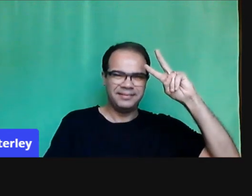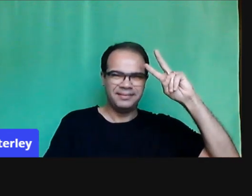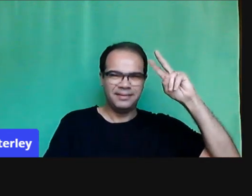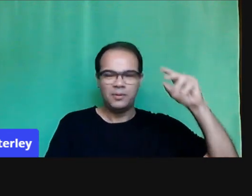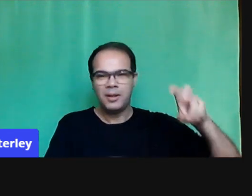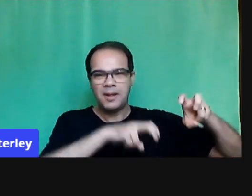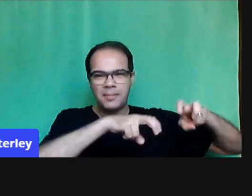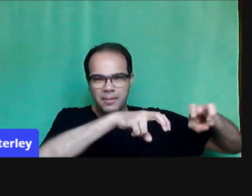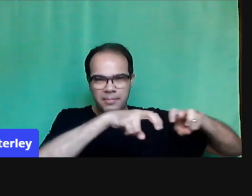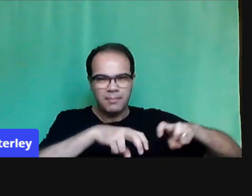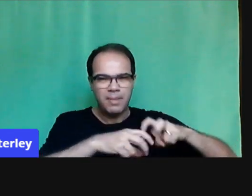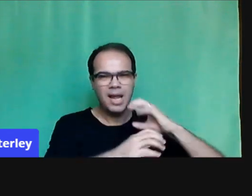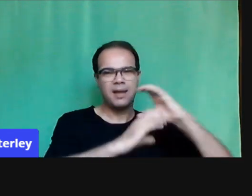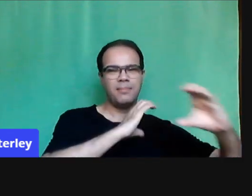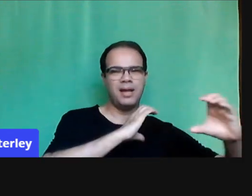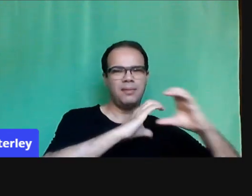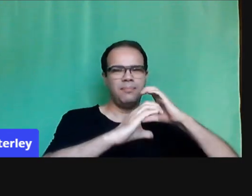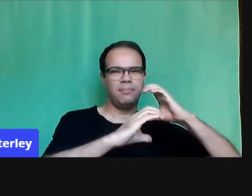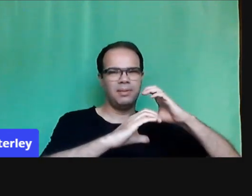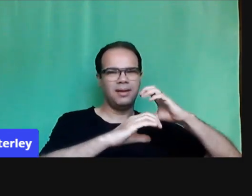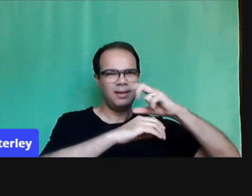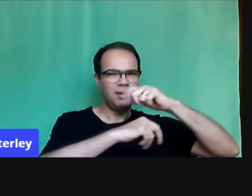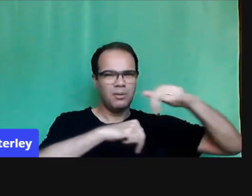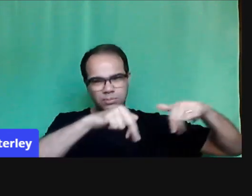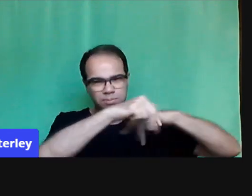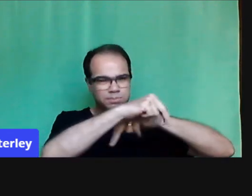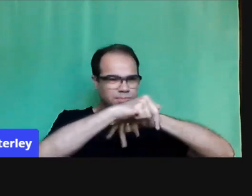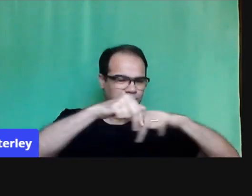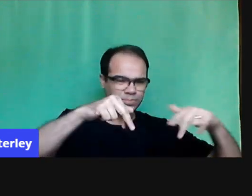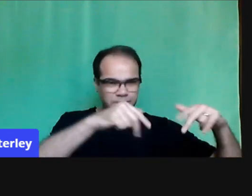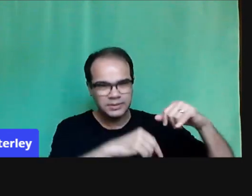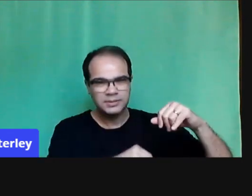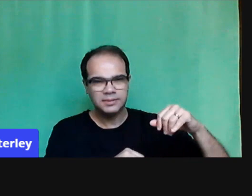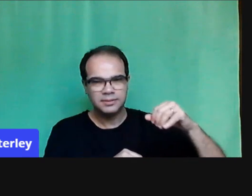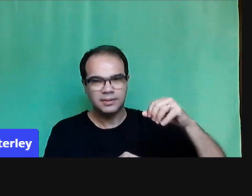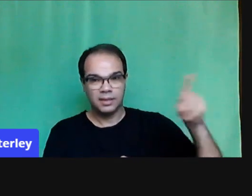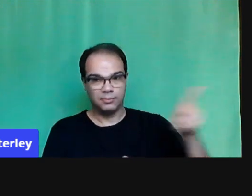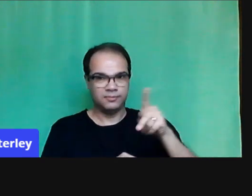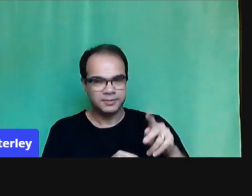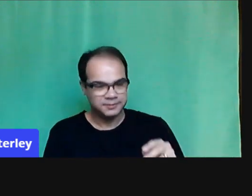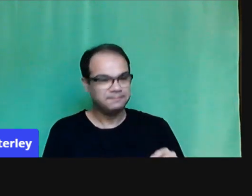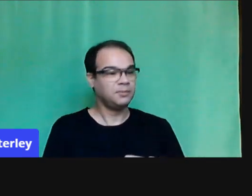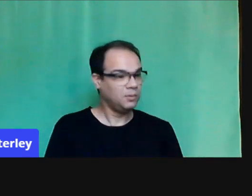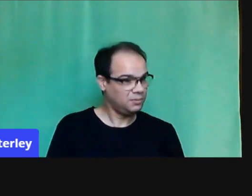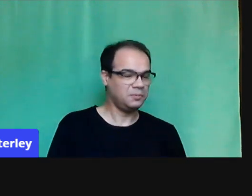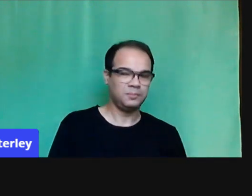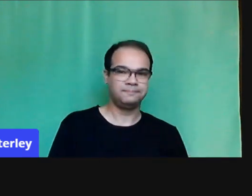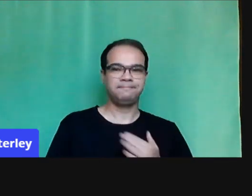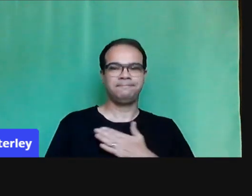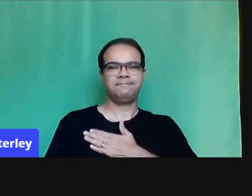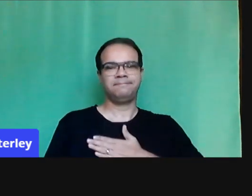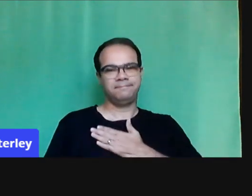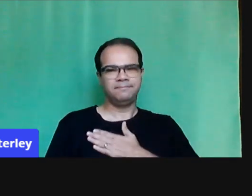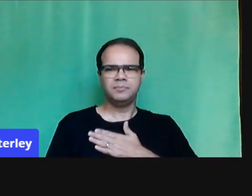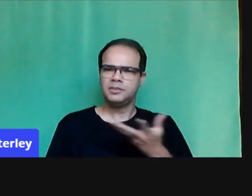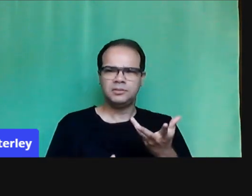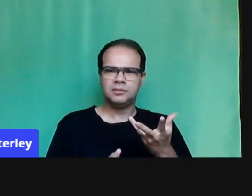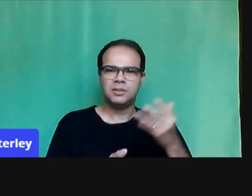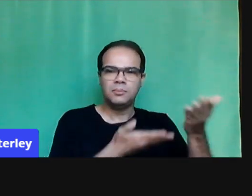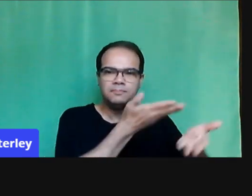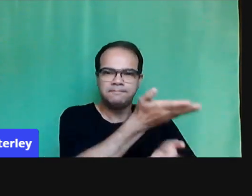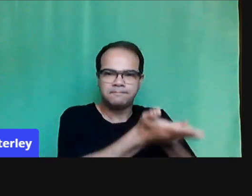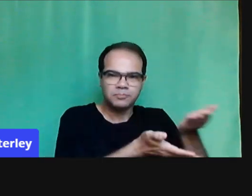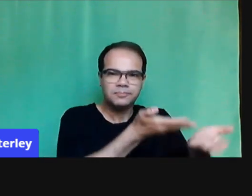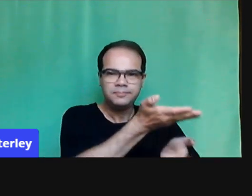né? Aquela conversa, aquele movimento, aquele entra e sai, aquele levanta, isso faz parte desse processo de interação,